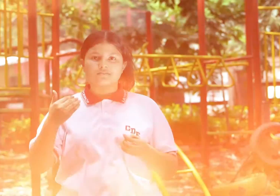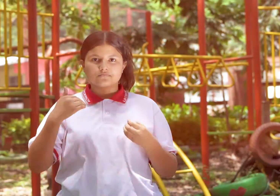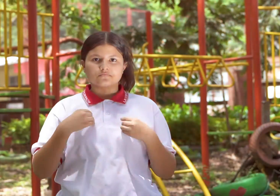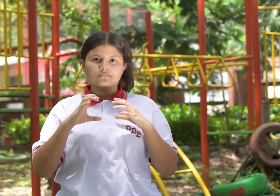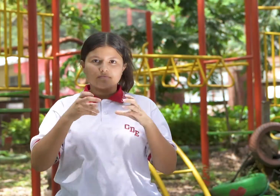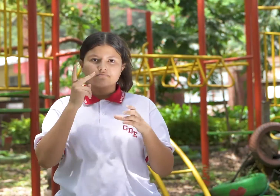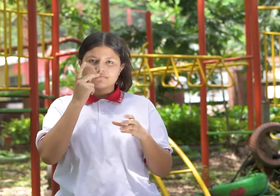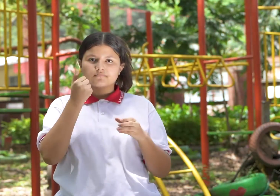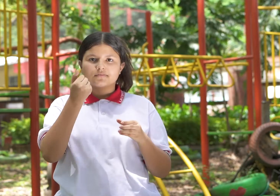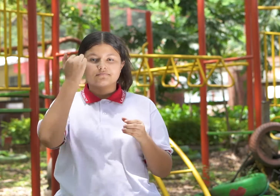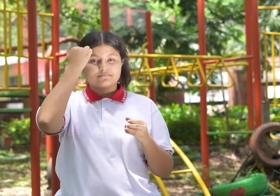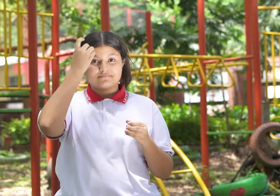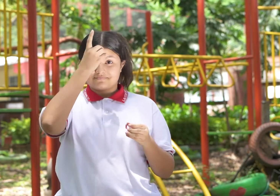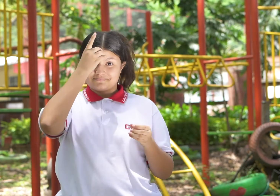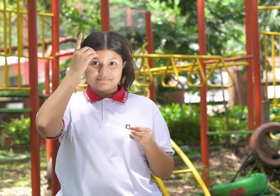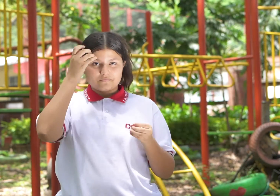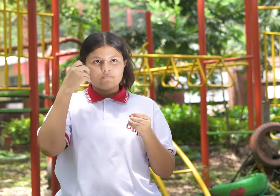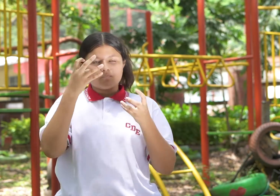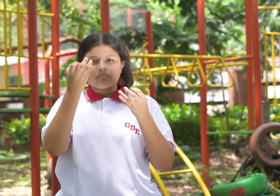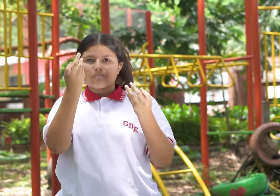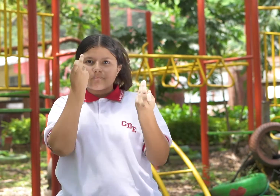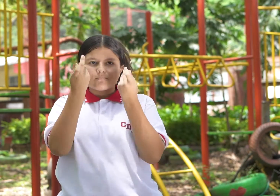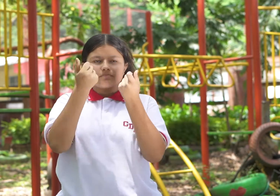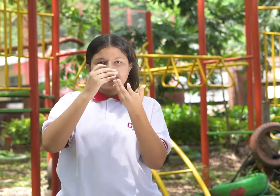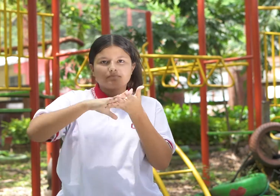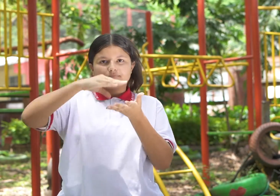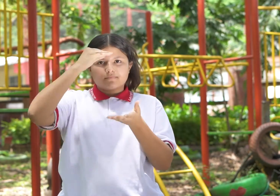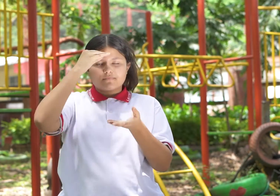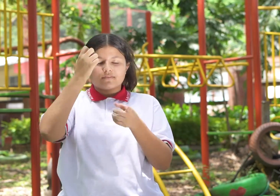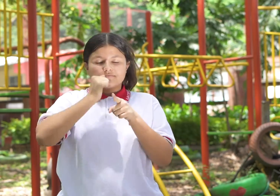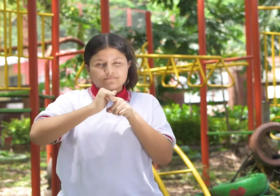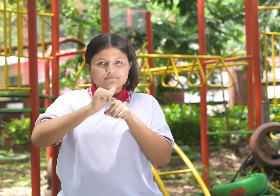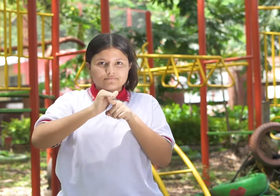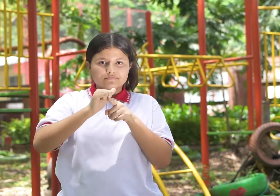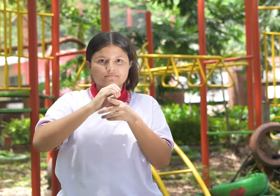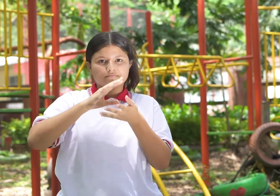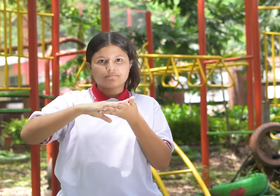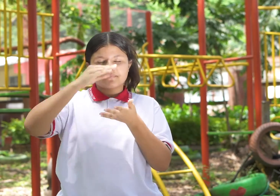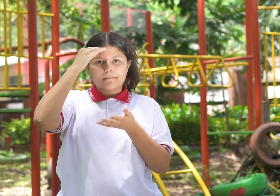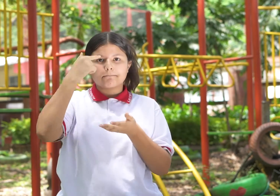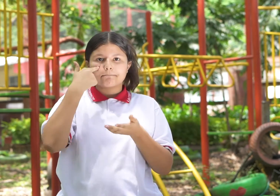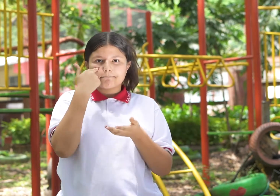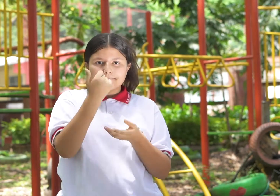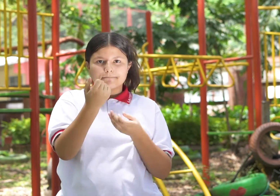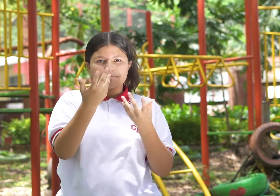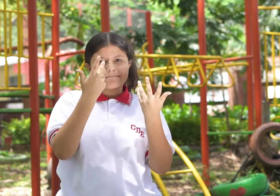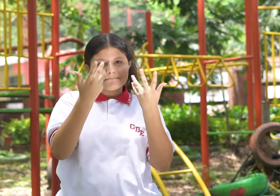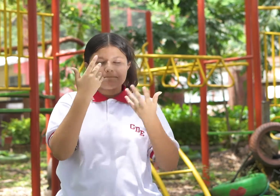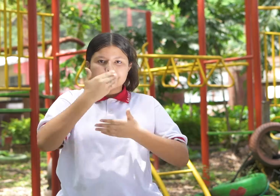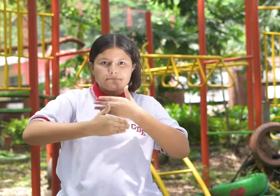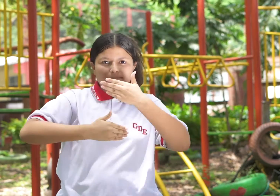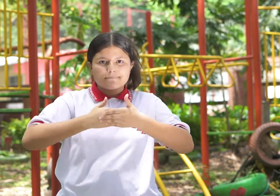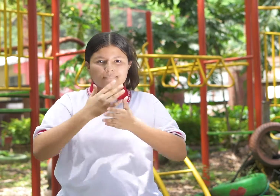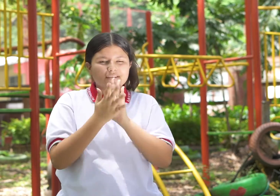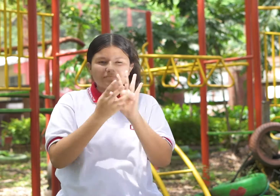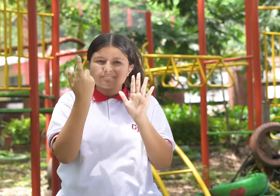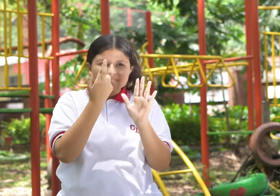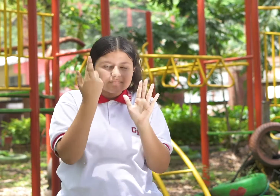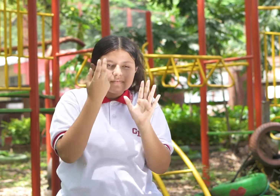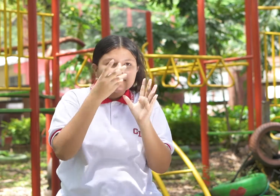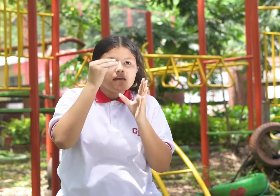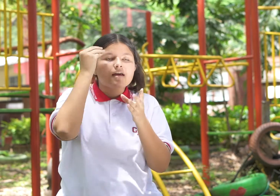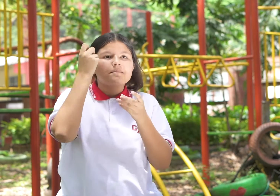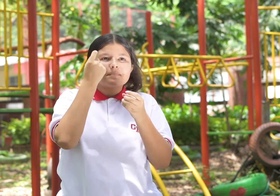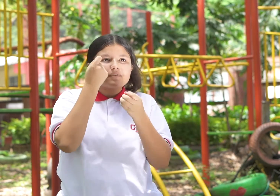Mis clases con el profe Darwin son muy buenas. Lo que aprendemos y practicamos con él es muy chévere. Cuando no entendemos alguna